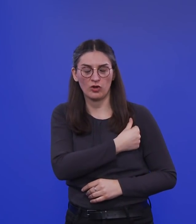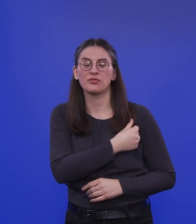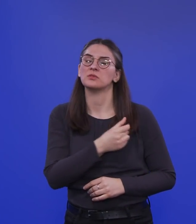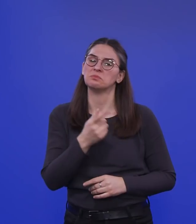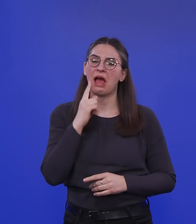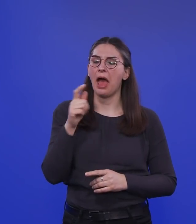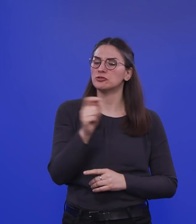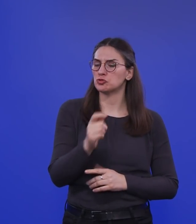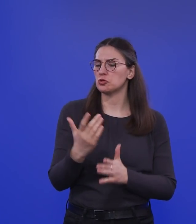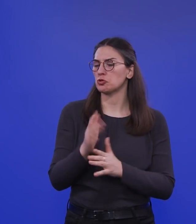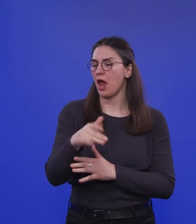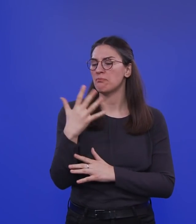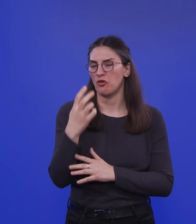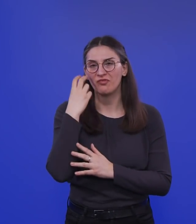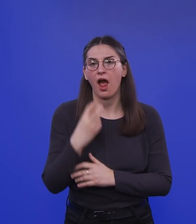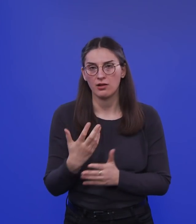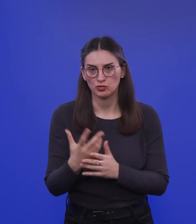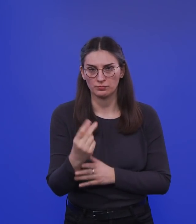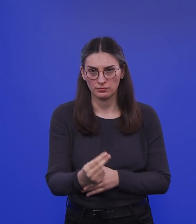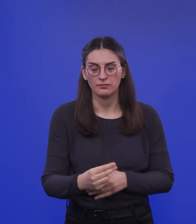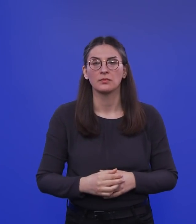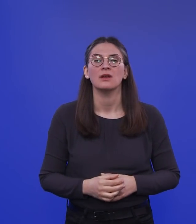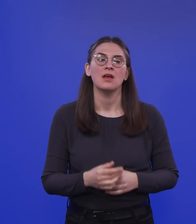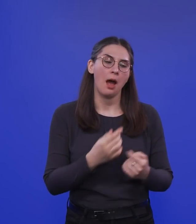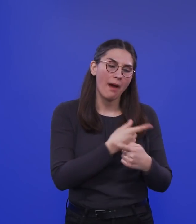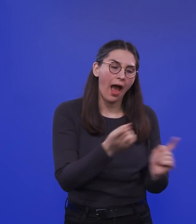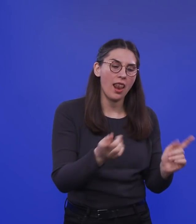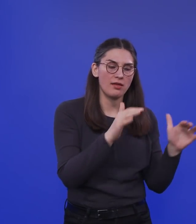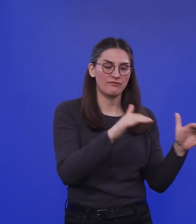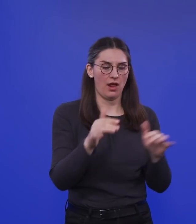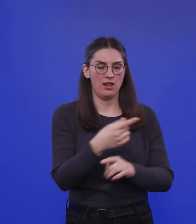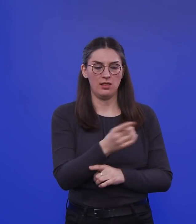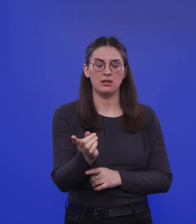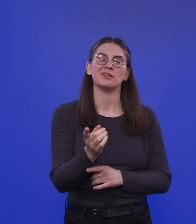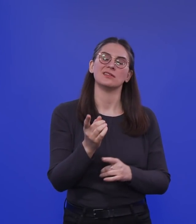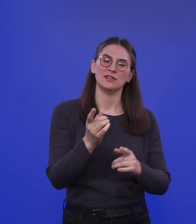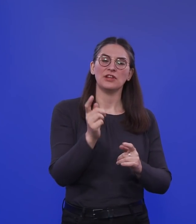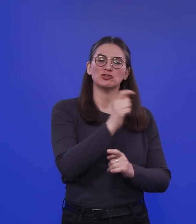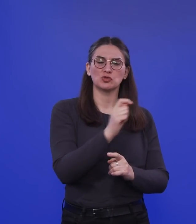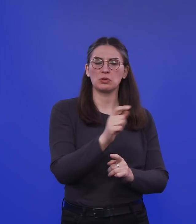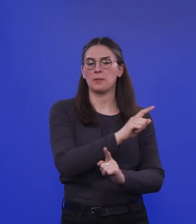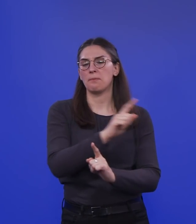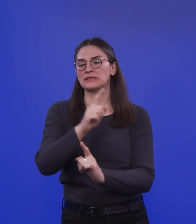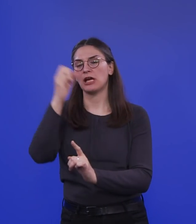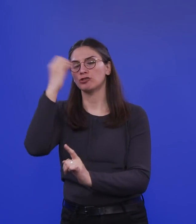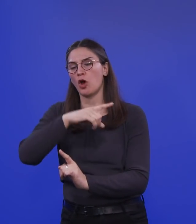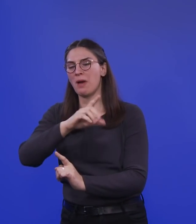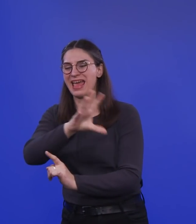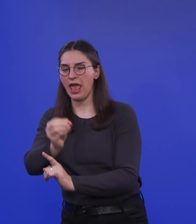offenbar schon ab fünf Jahren. In allen Fällen ist es so, dass diese Studien bis in den Sommer oder Herbst hinein laufen nach Plan.